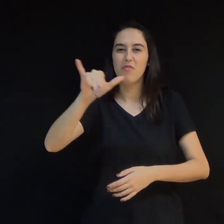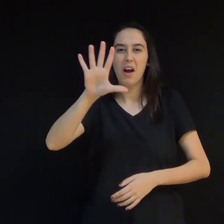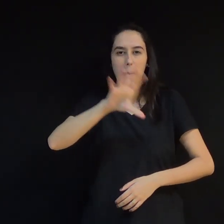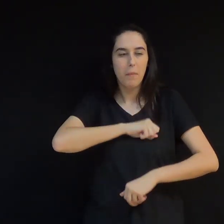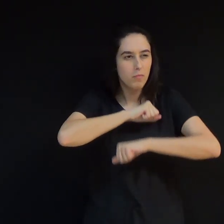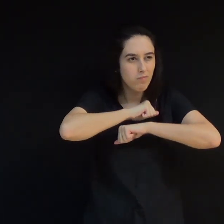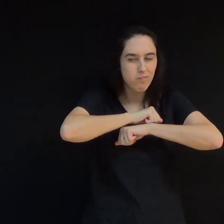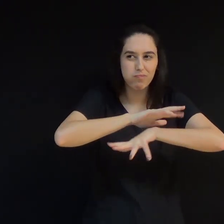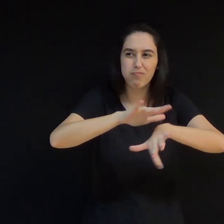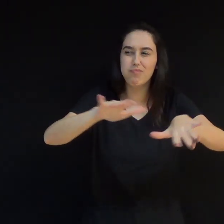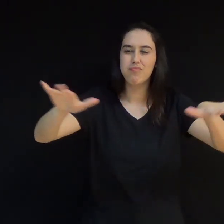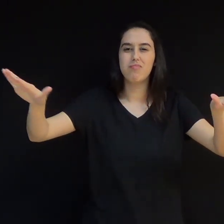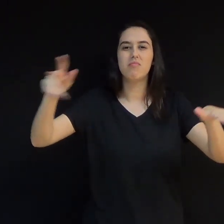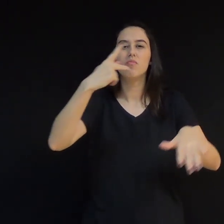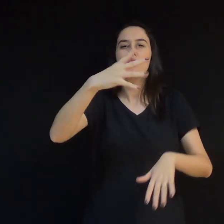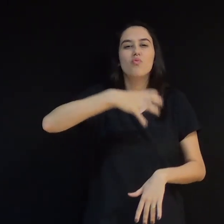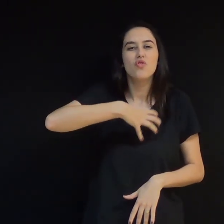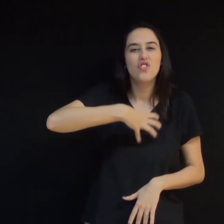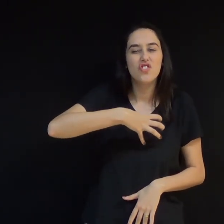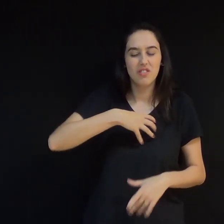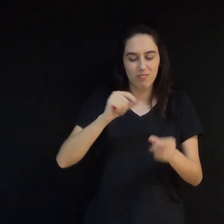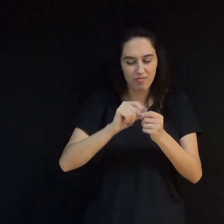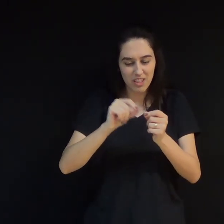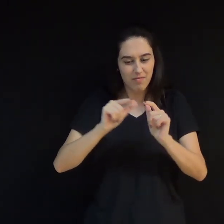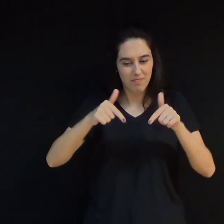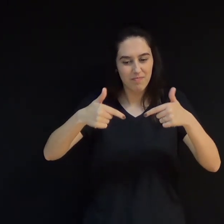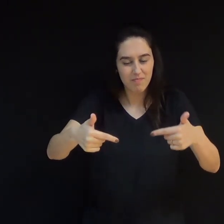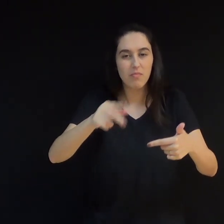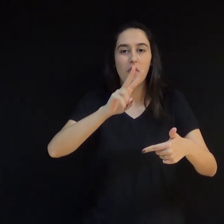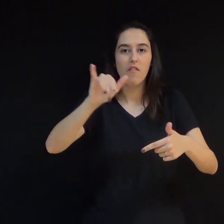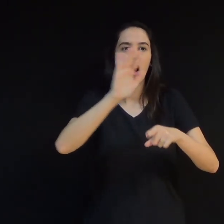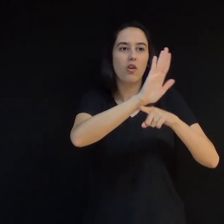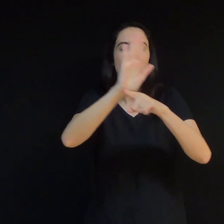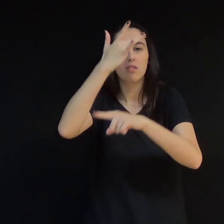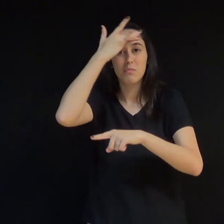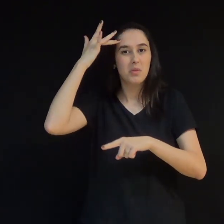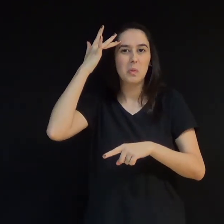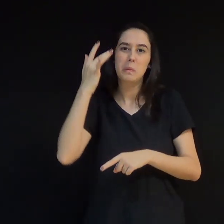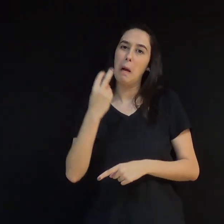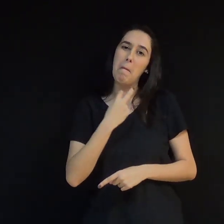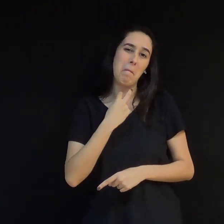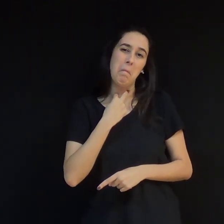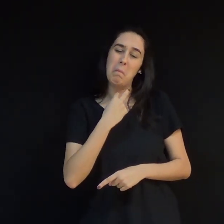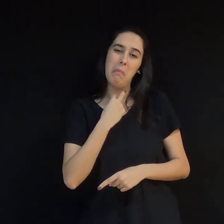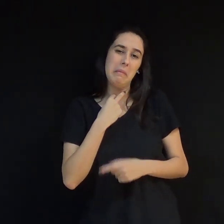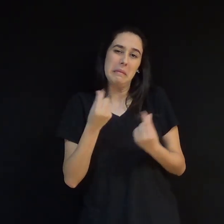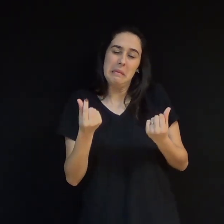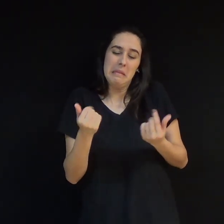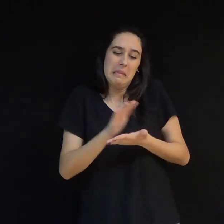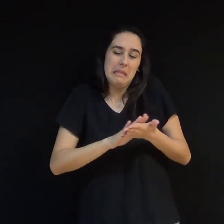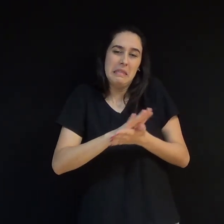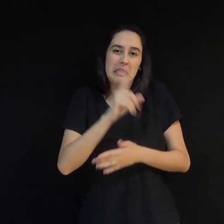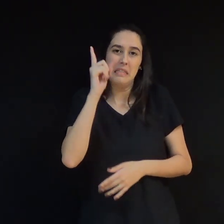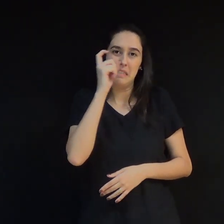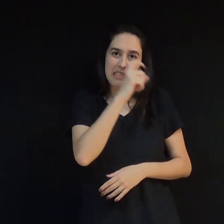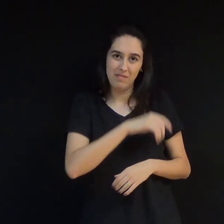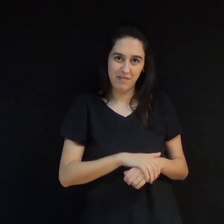inicial de fé, você começará a espalhar o amor, expresso em atitudes em prol de quem não tem recursos,